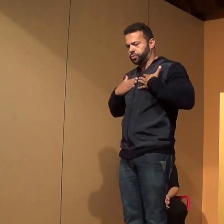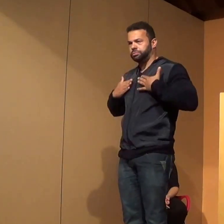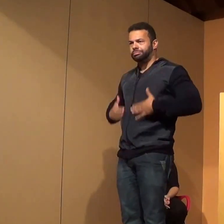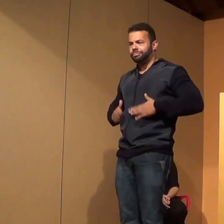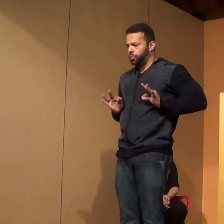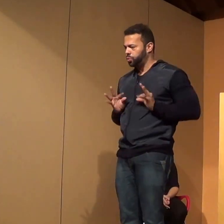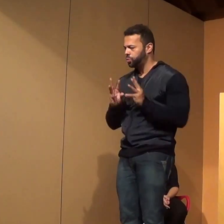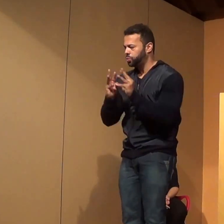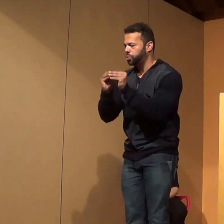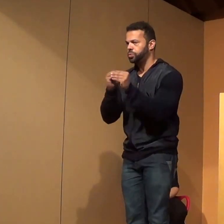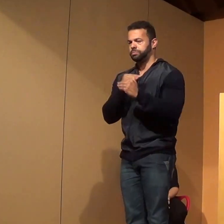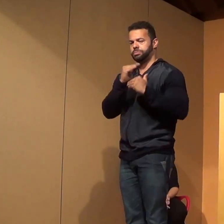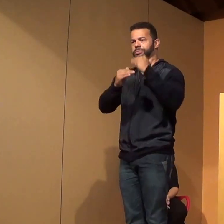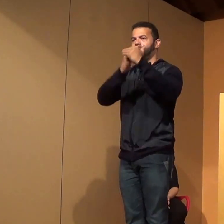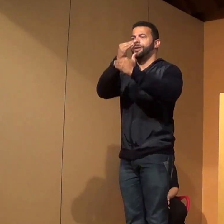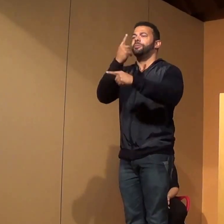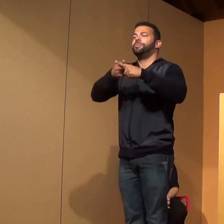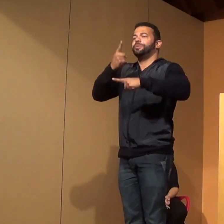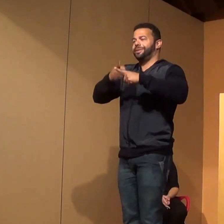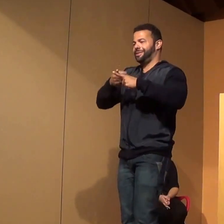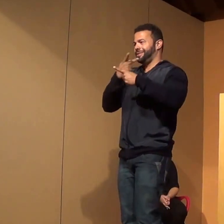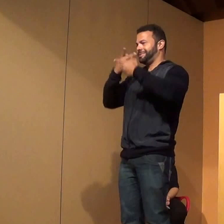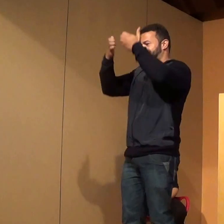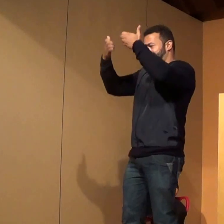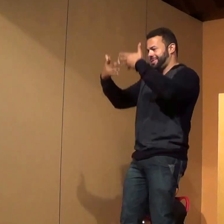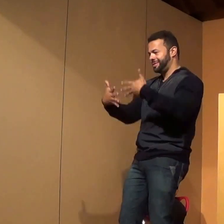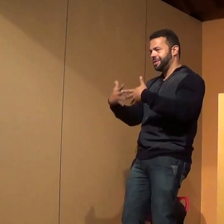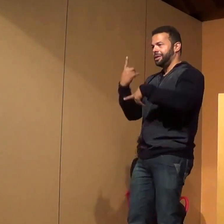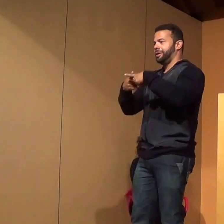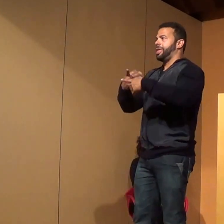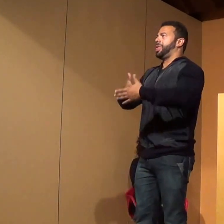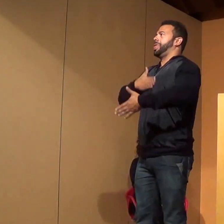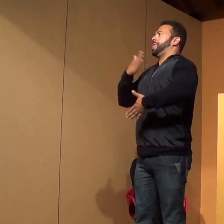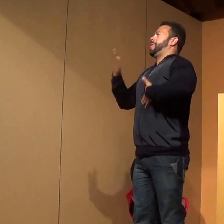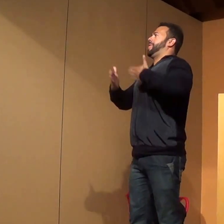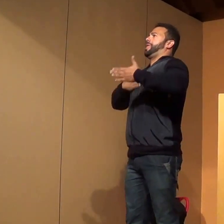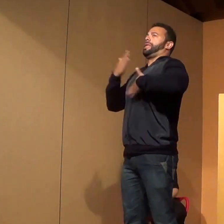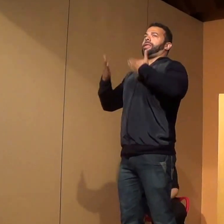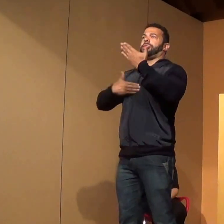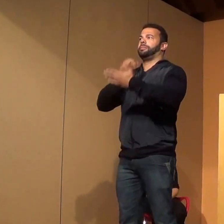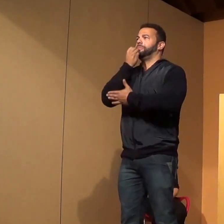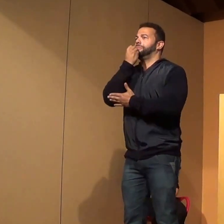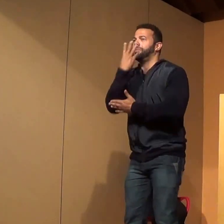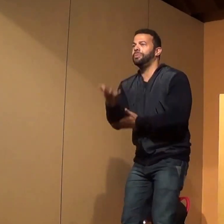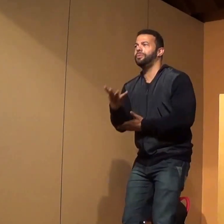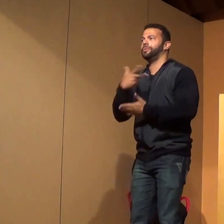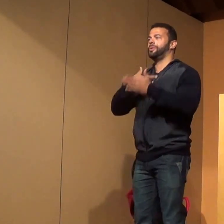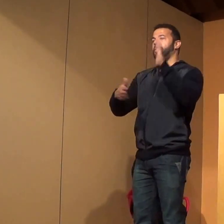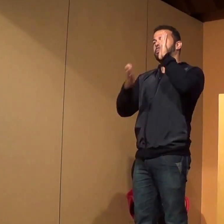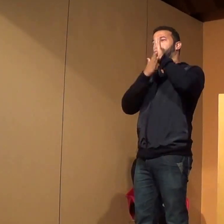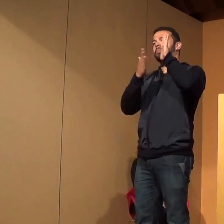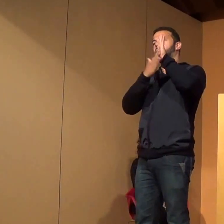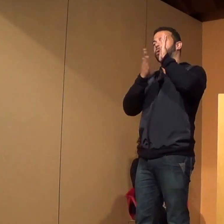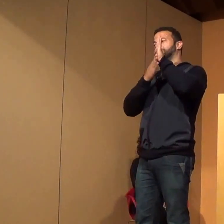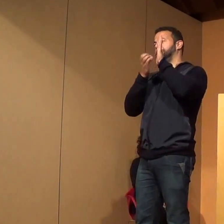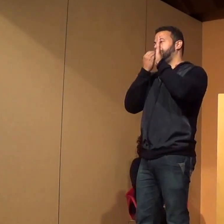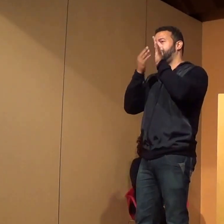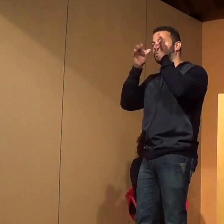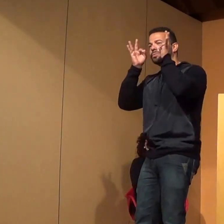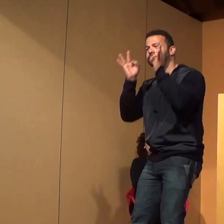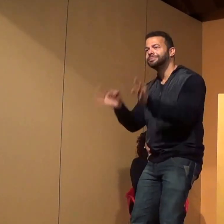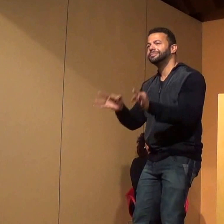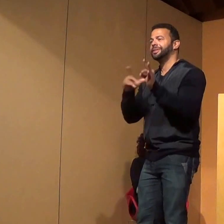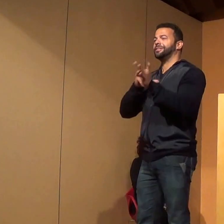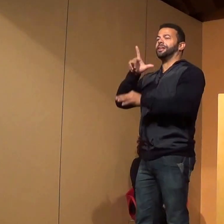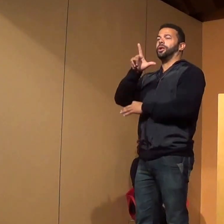dizendo isso porque eu fico entusiasmado com a proposta, né? Da